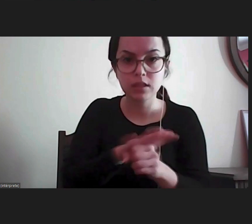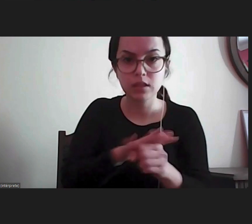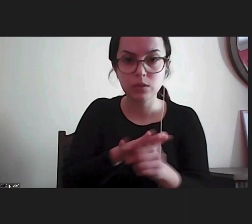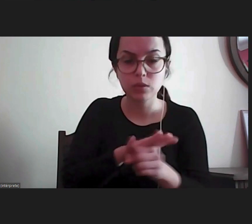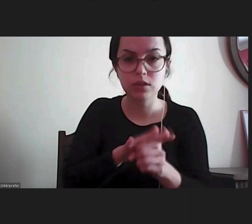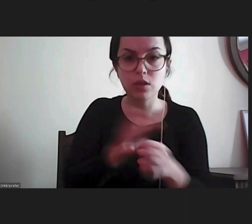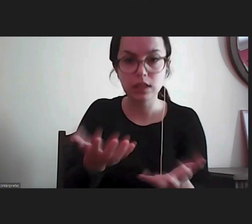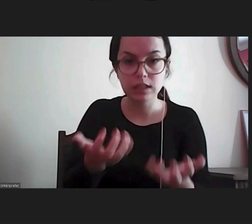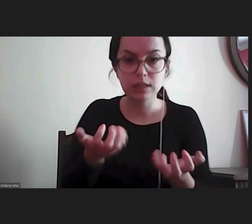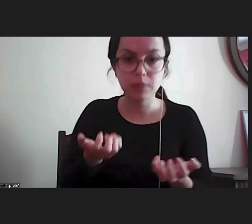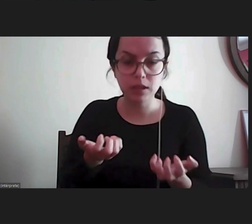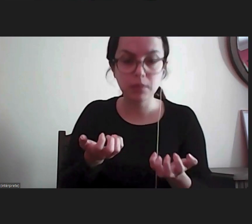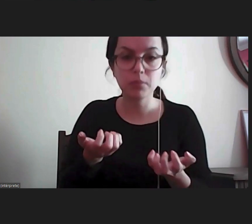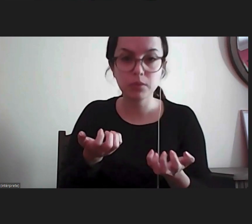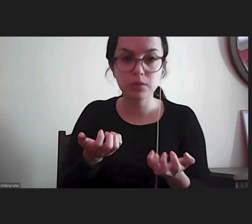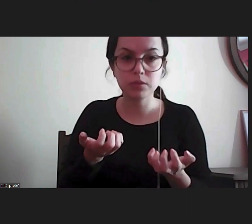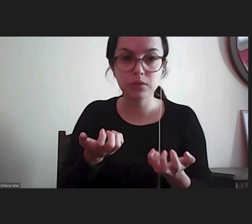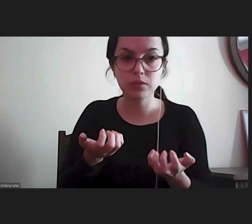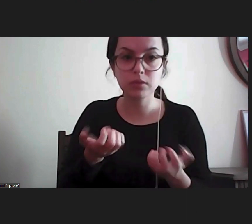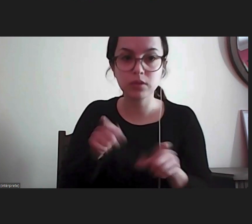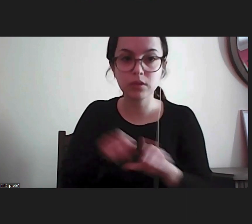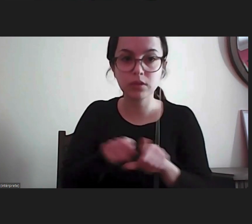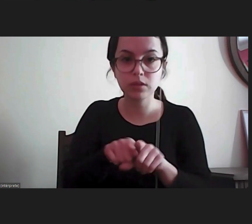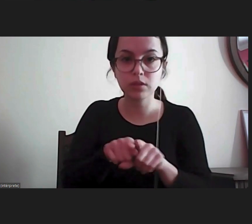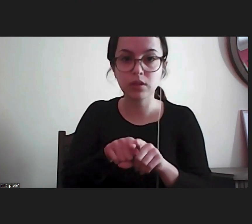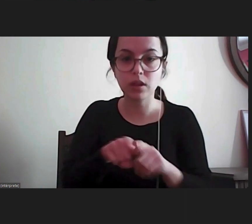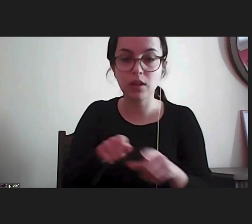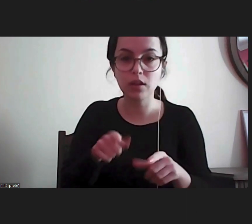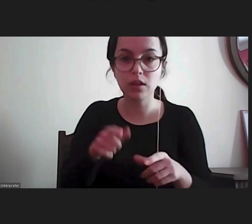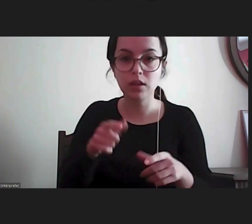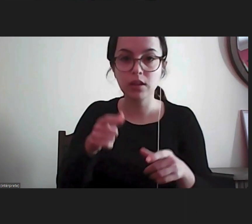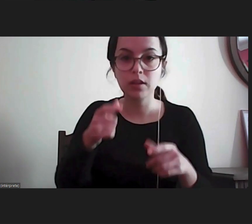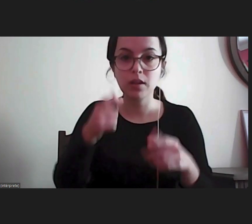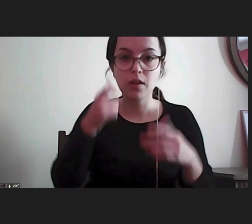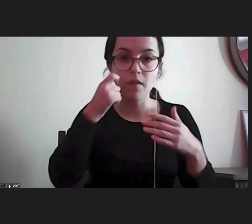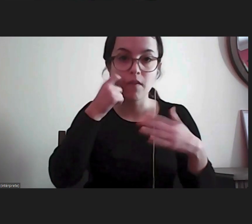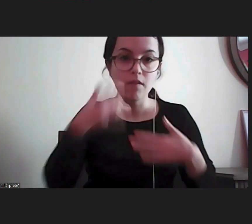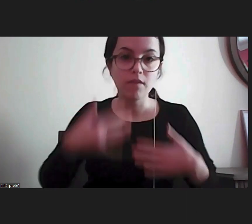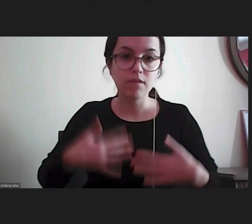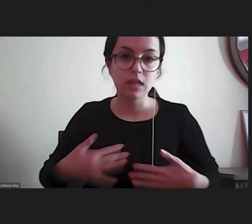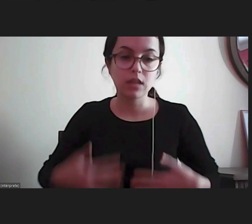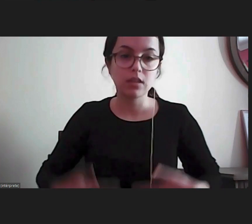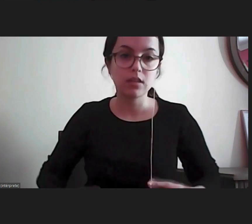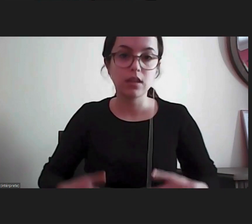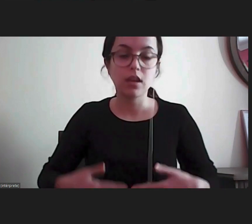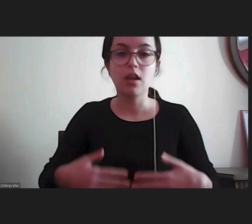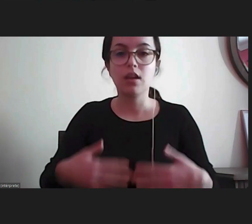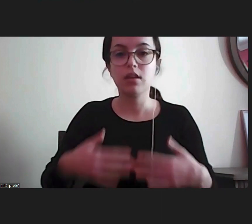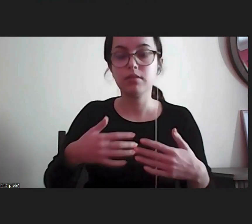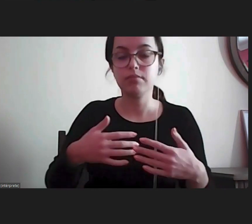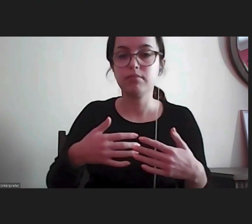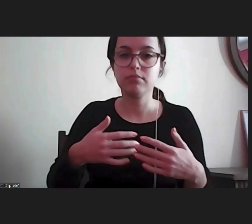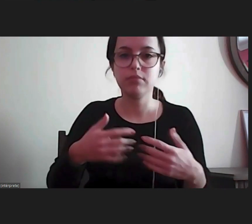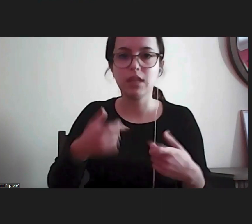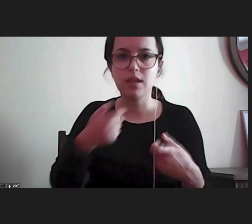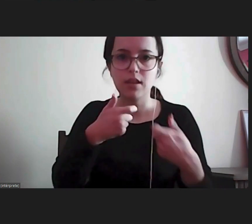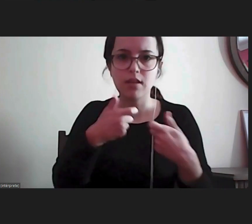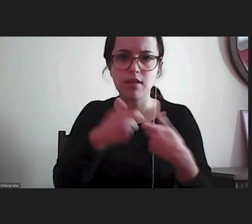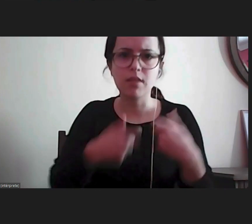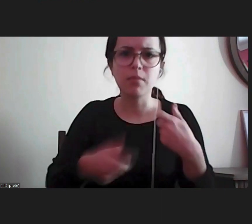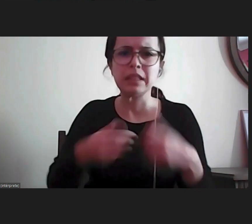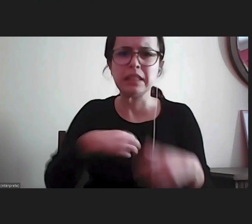Provedoria acerca da contenção física e química dos doentes o isto